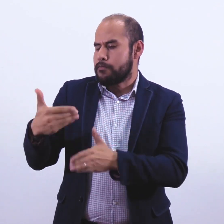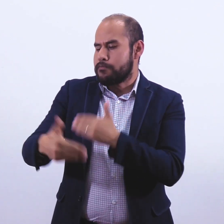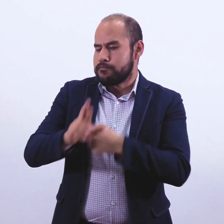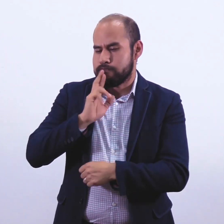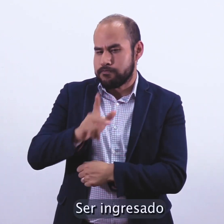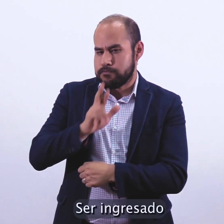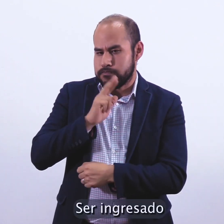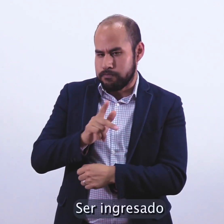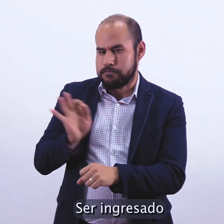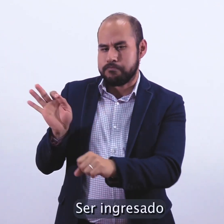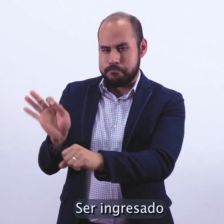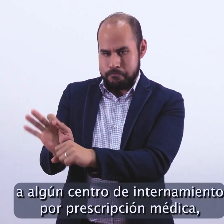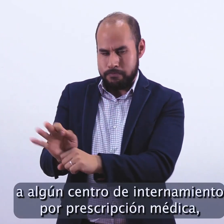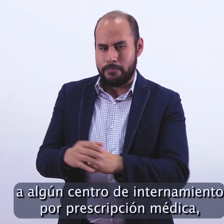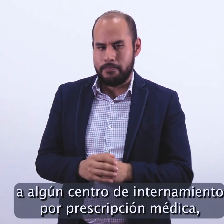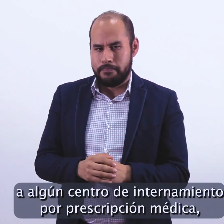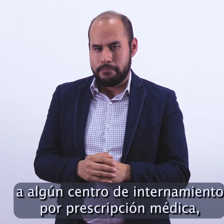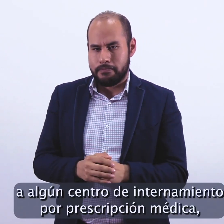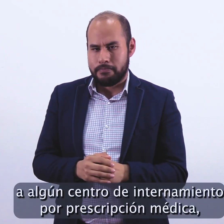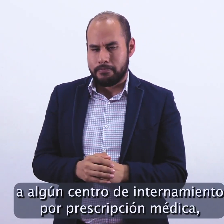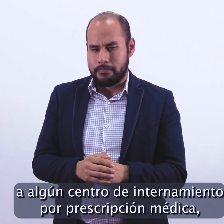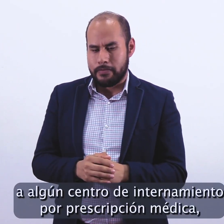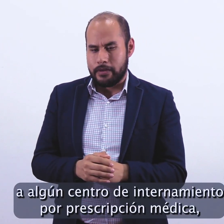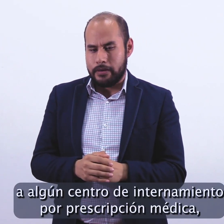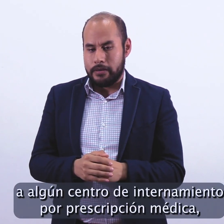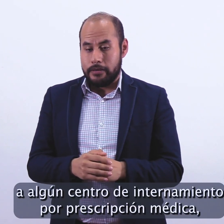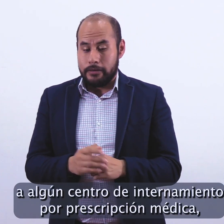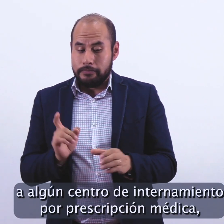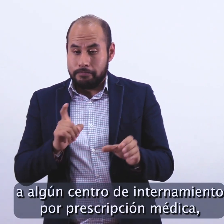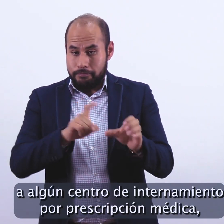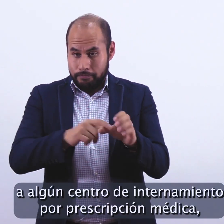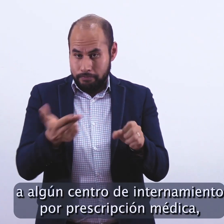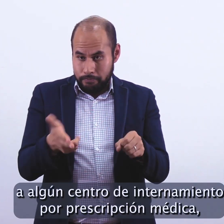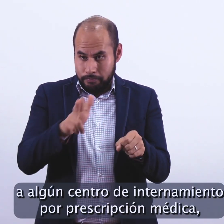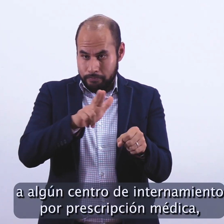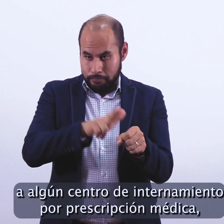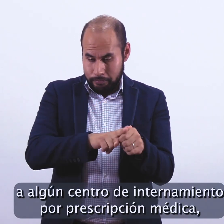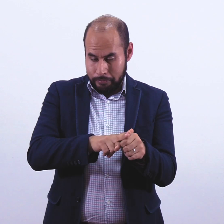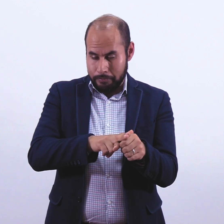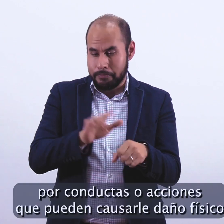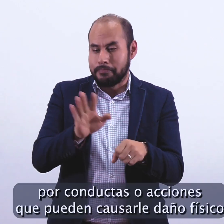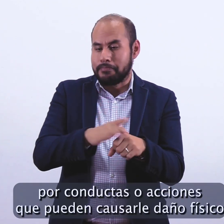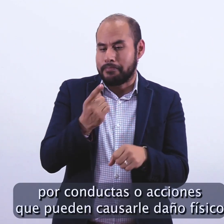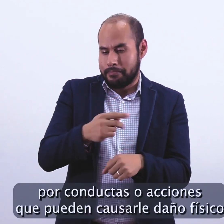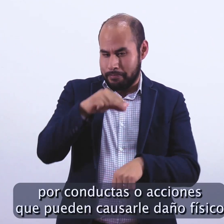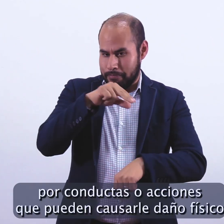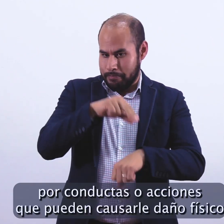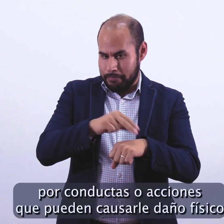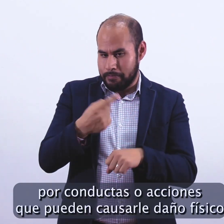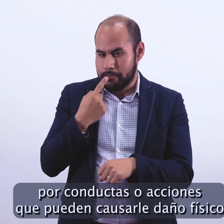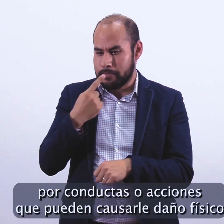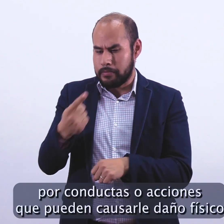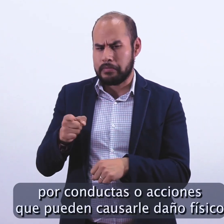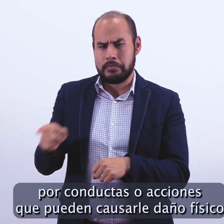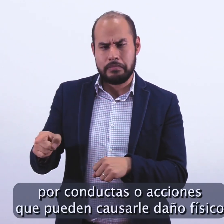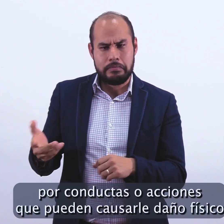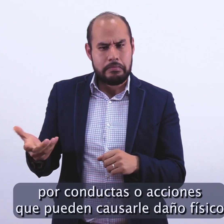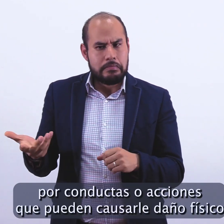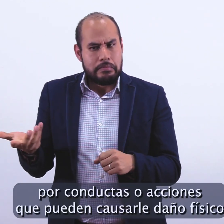Ser ingresado a algún centro de internamiento por prescripción médica, por conductas o acciones que puedan causarle daño